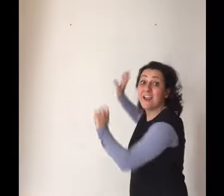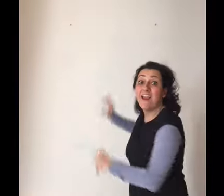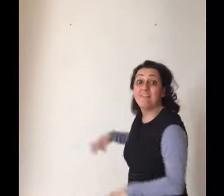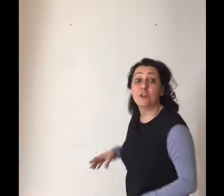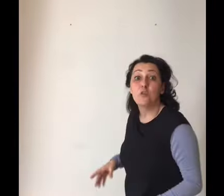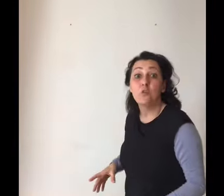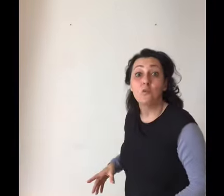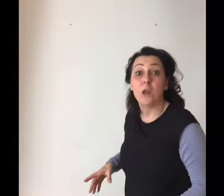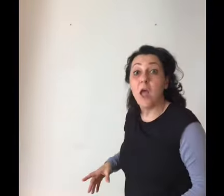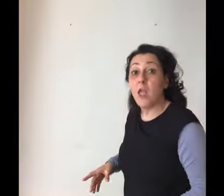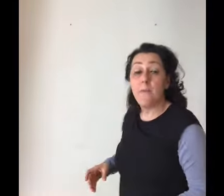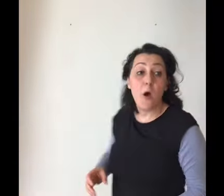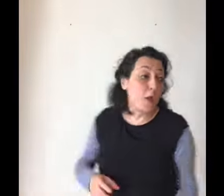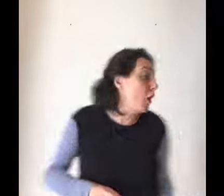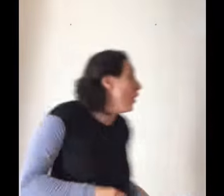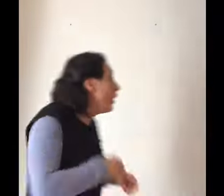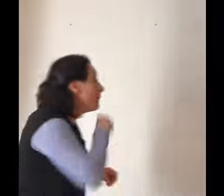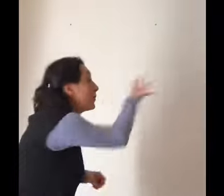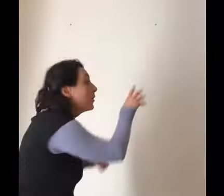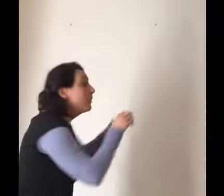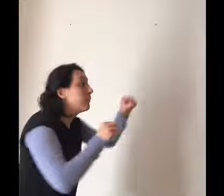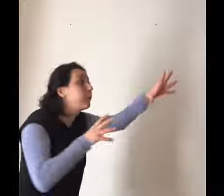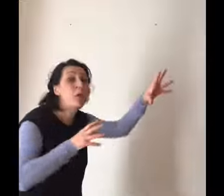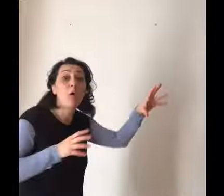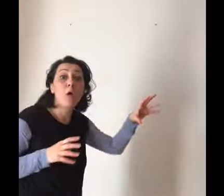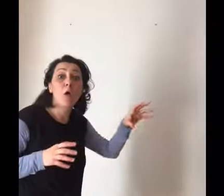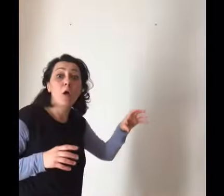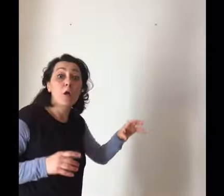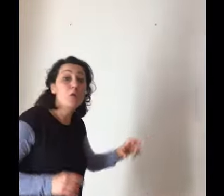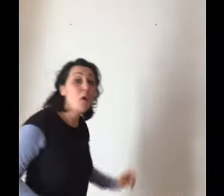la verdura. E poi, due,